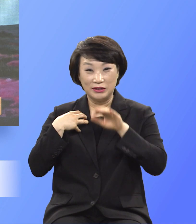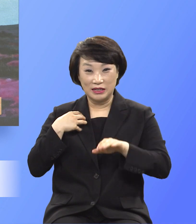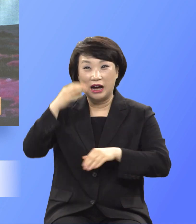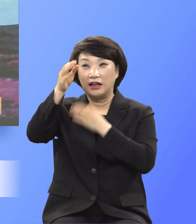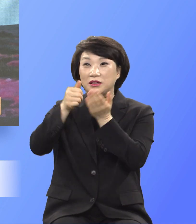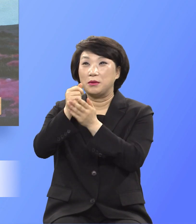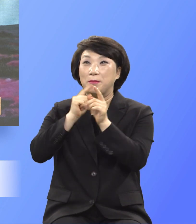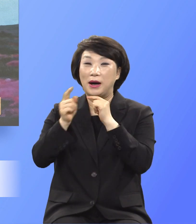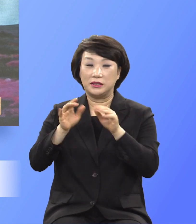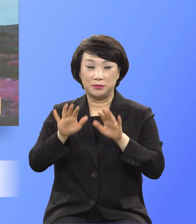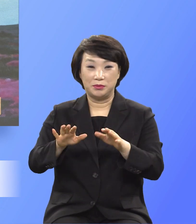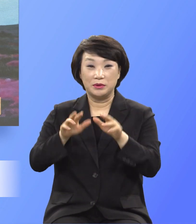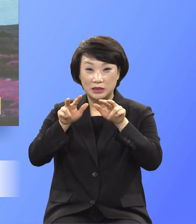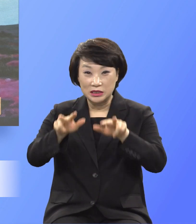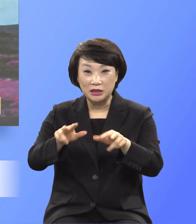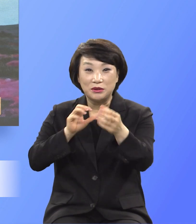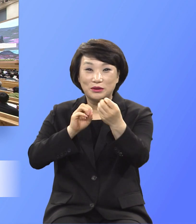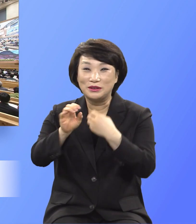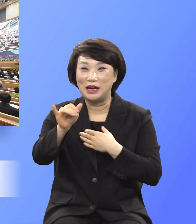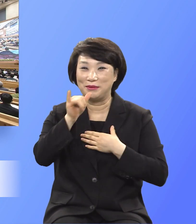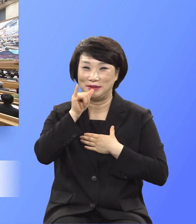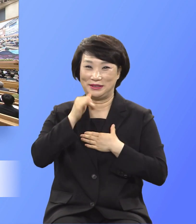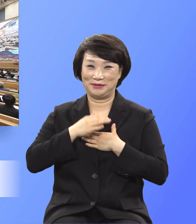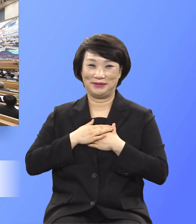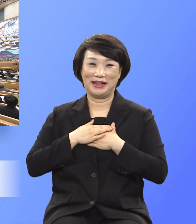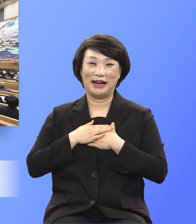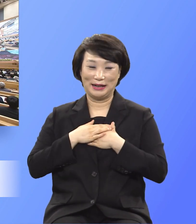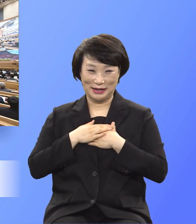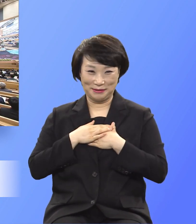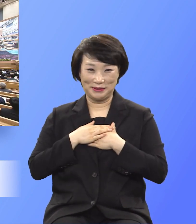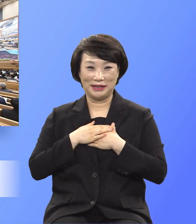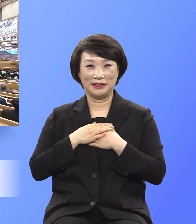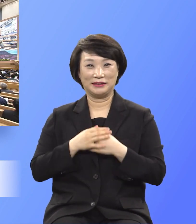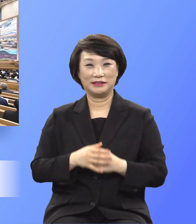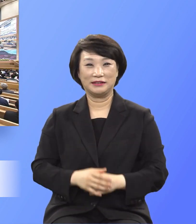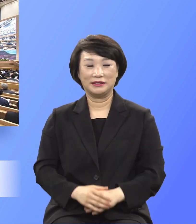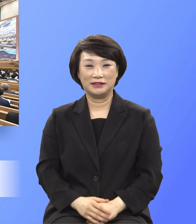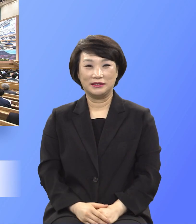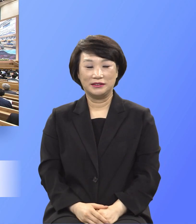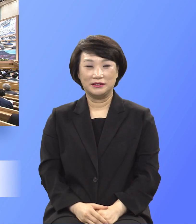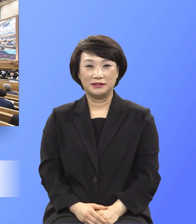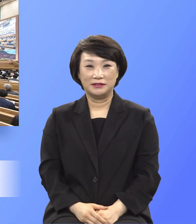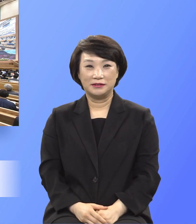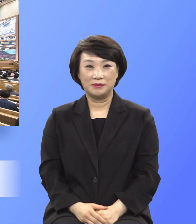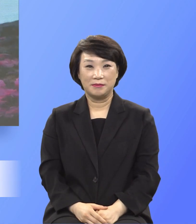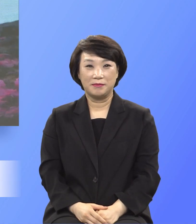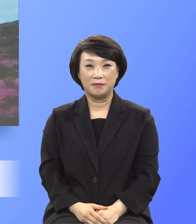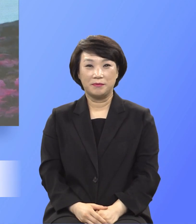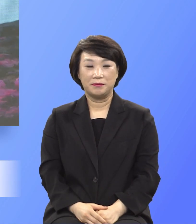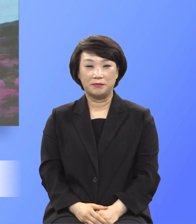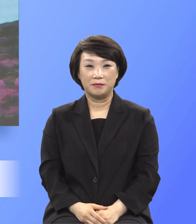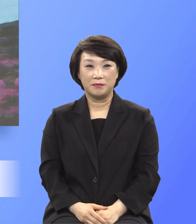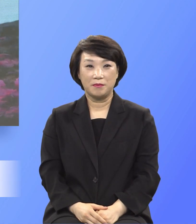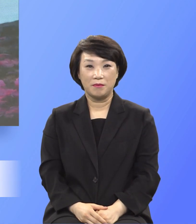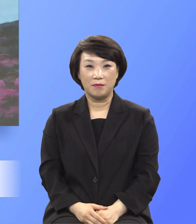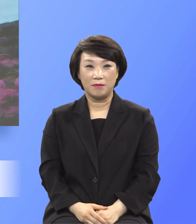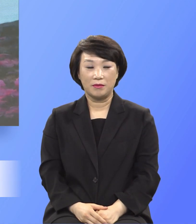말씀은 이루어진 것입니다. 하나님은 하나님을